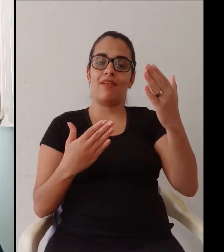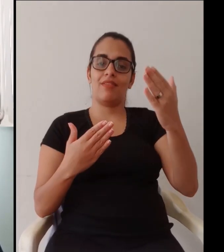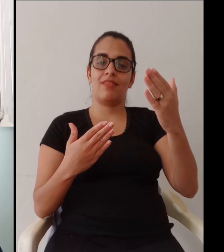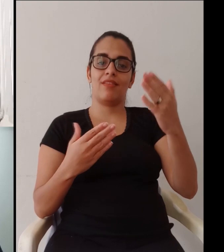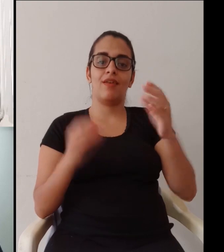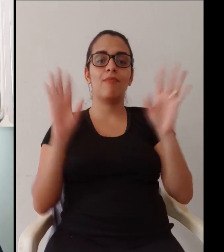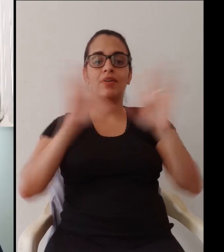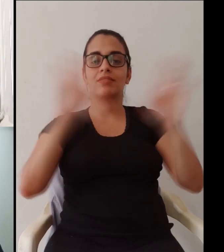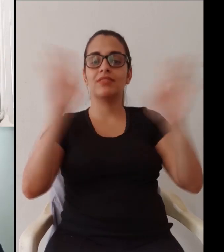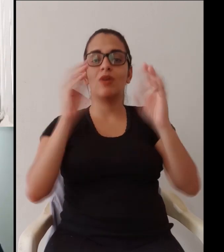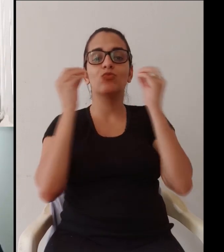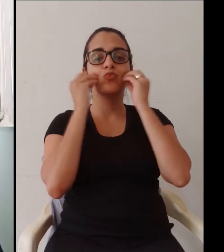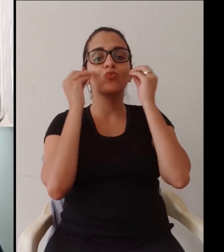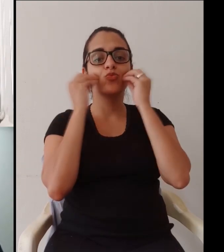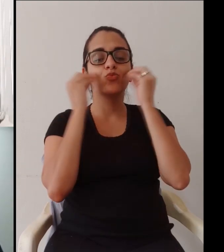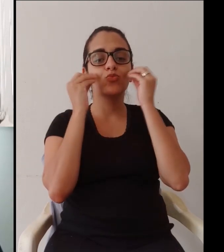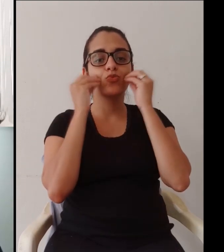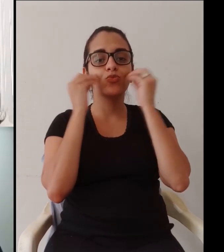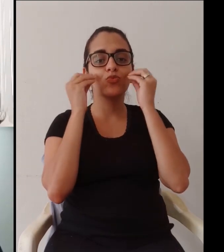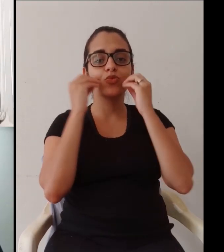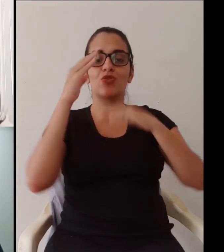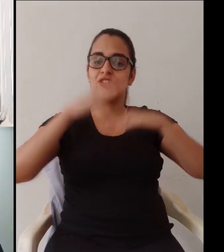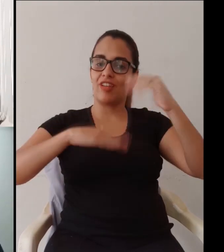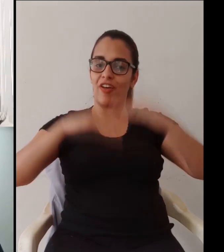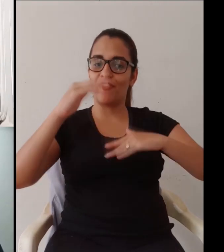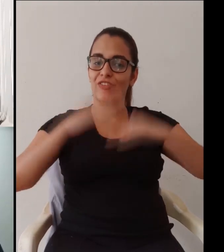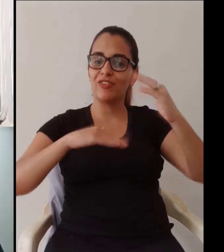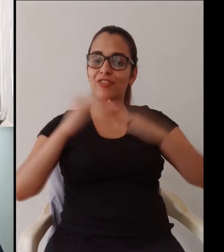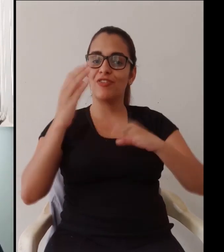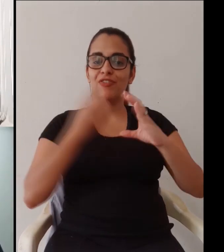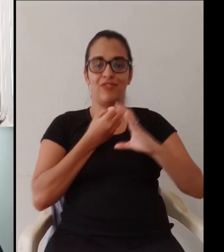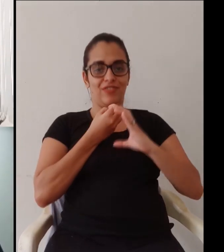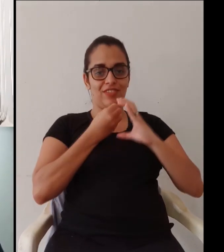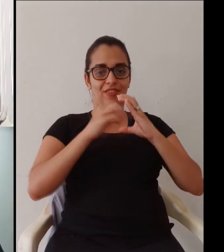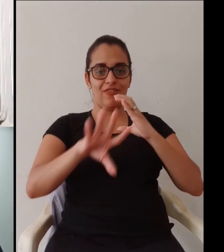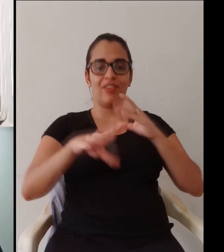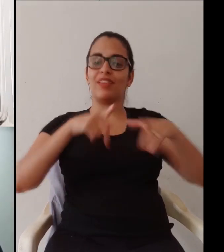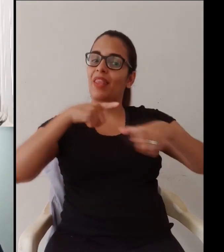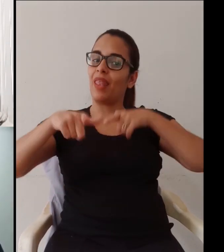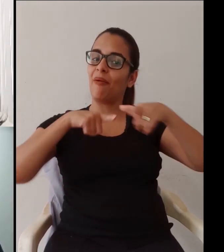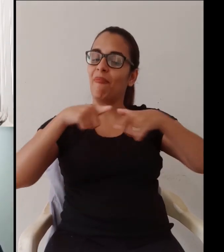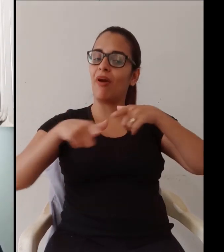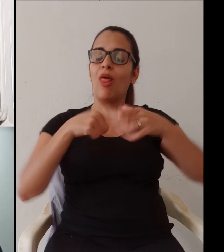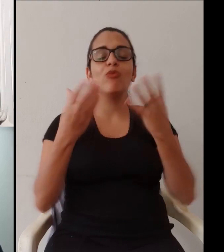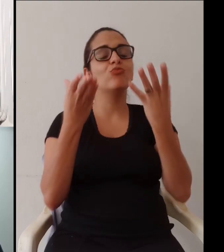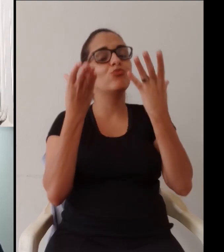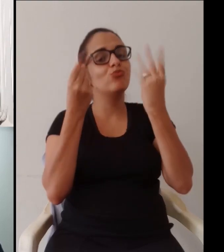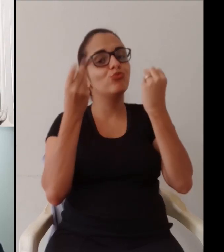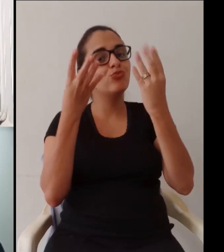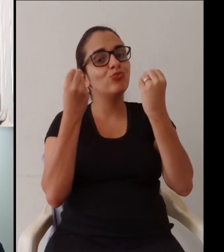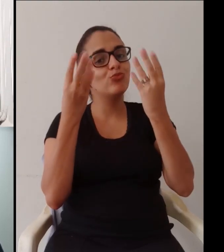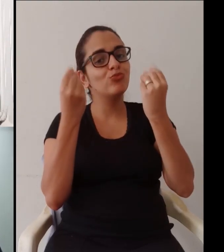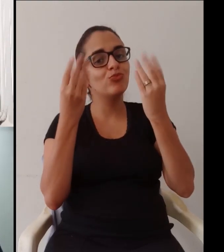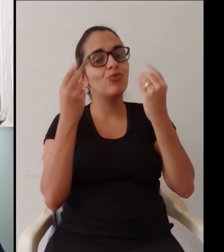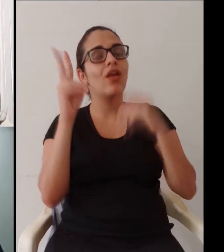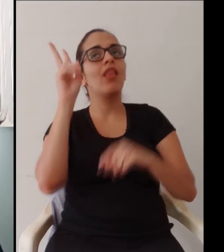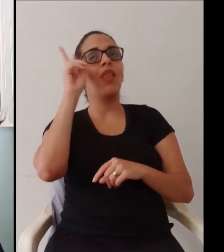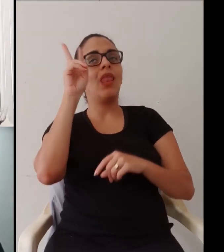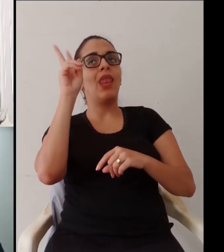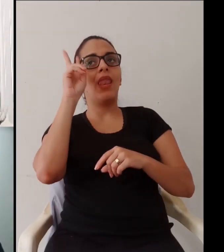sério de todos os nossos servidores que trabalham na modalidade, e aqui eu sou obrigada a mandar um beijo, Dani, para todos